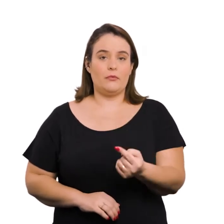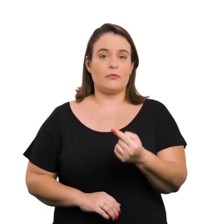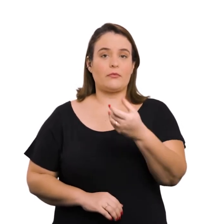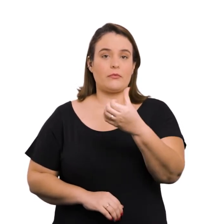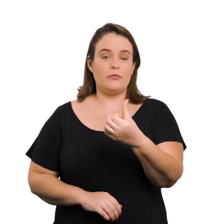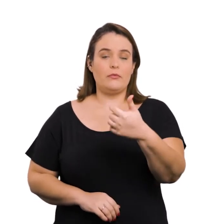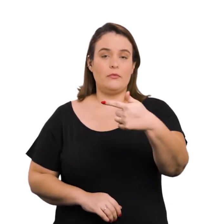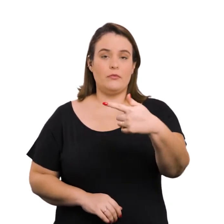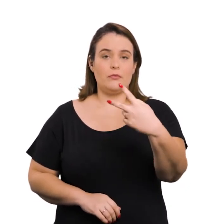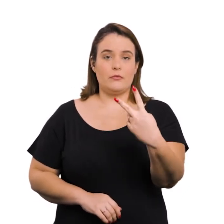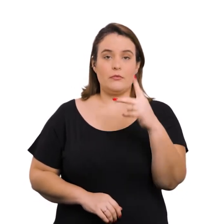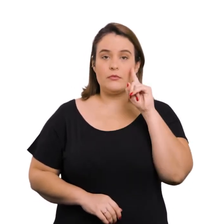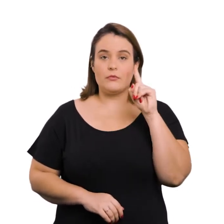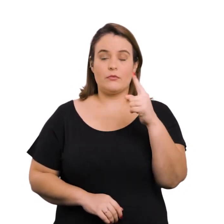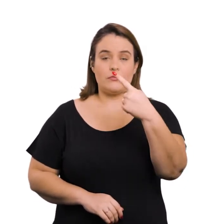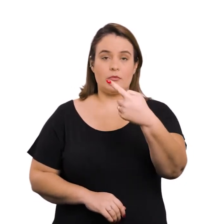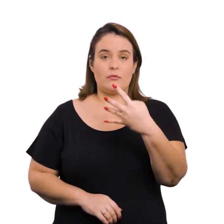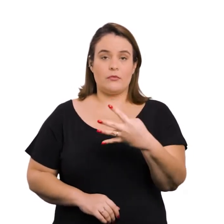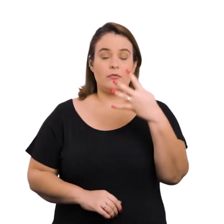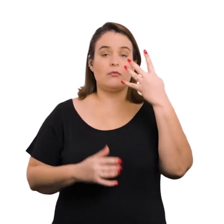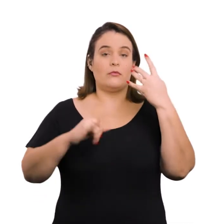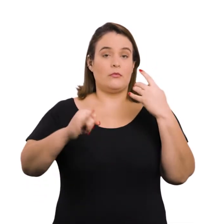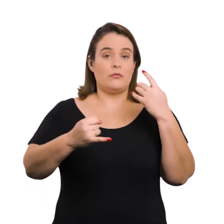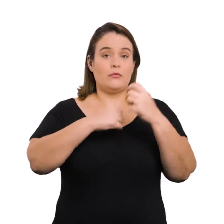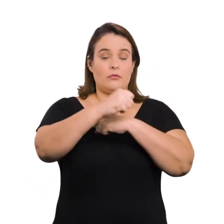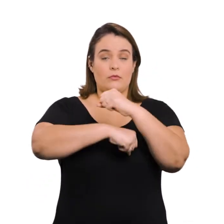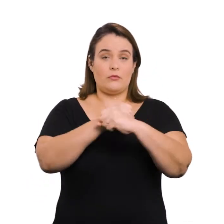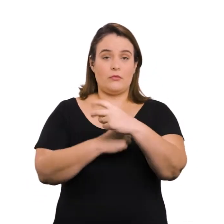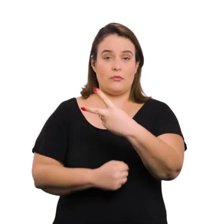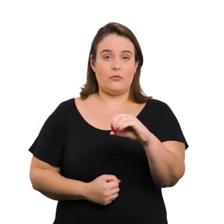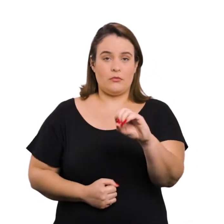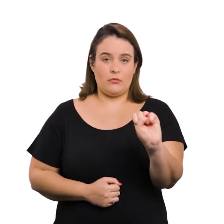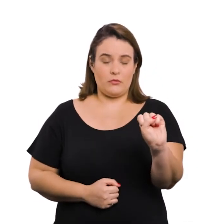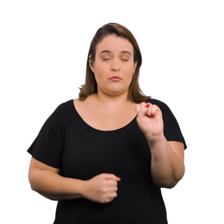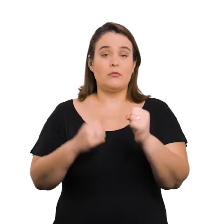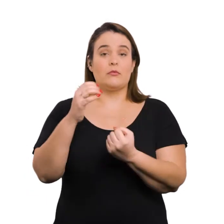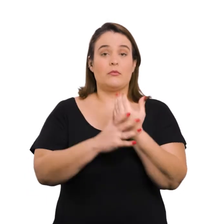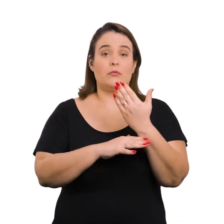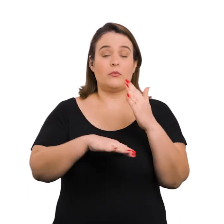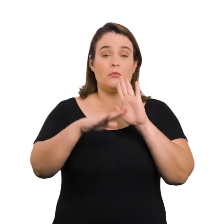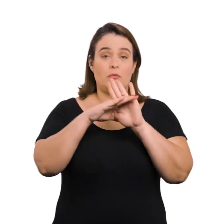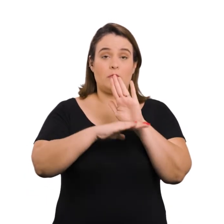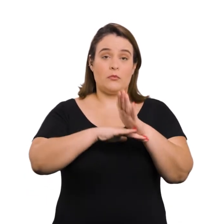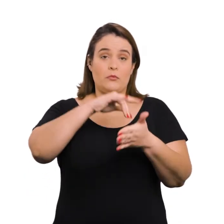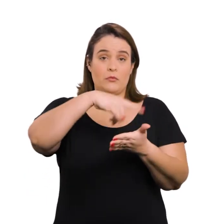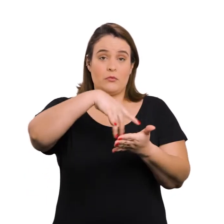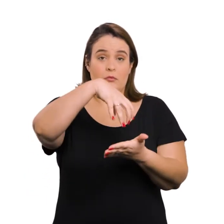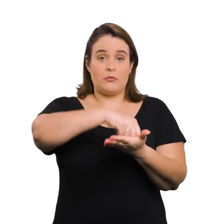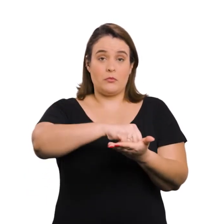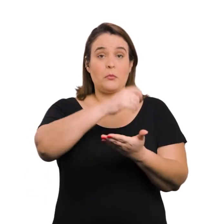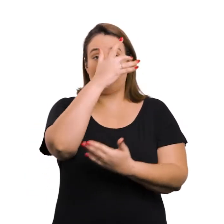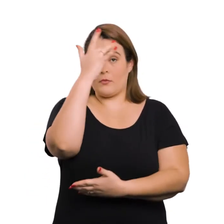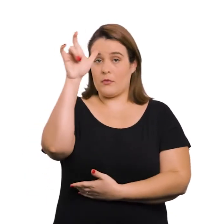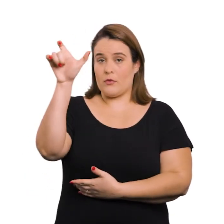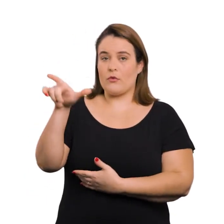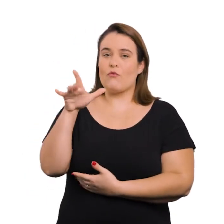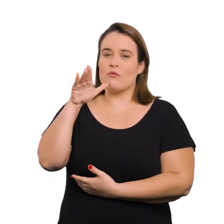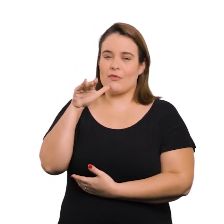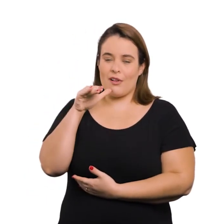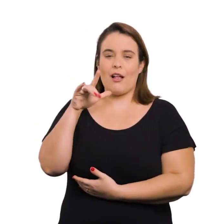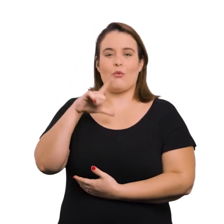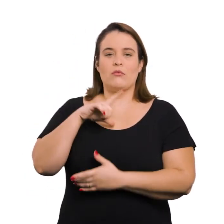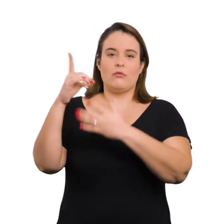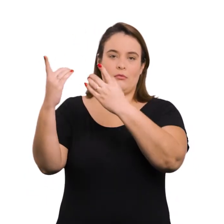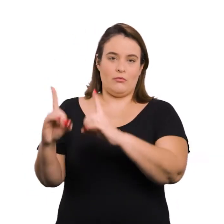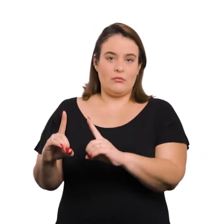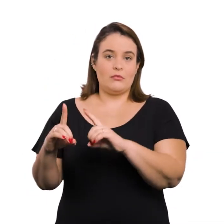.672, de 14 de janeiro de 2008. Cria o Programa de Cadastro de Profissionais Portadores